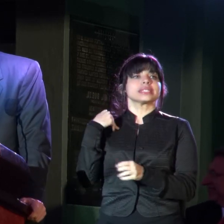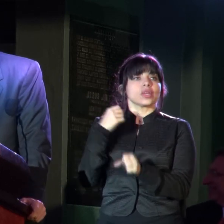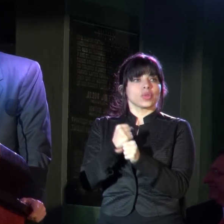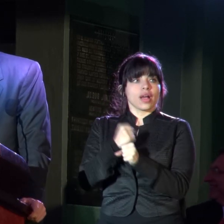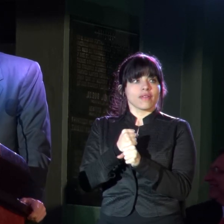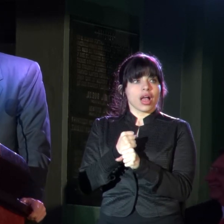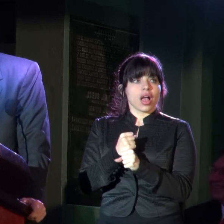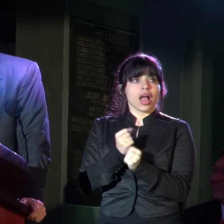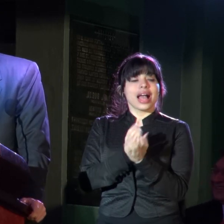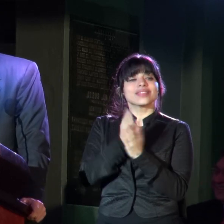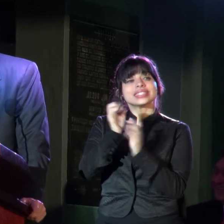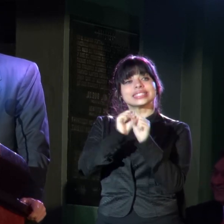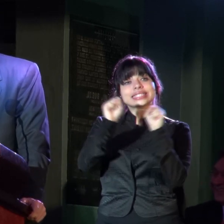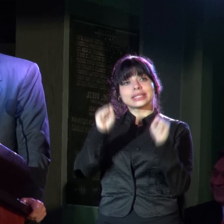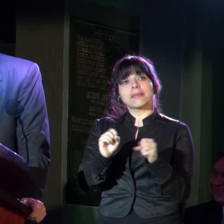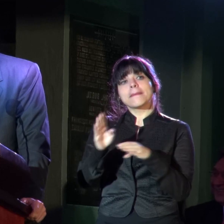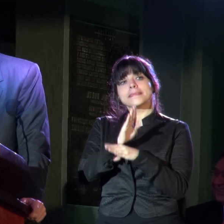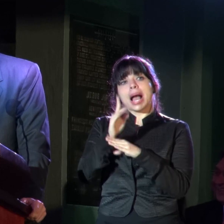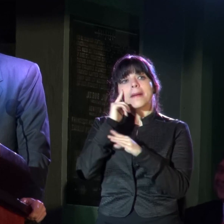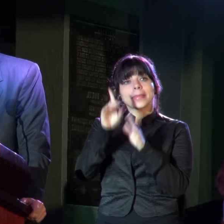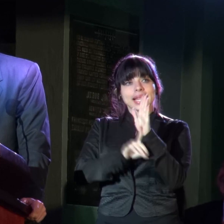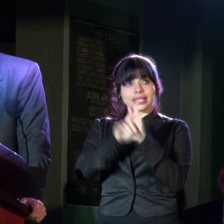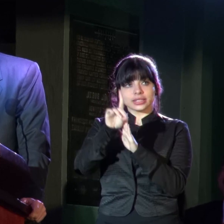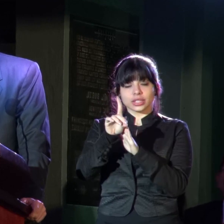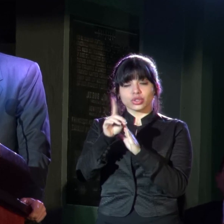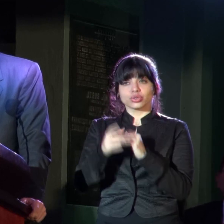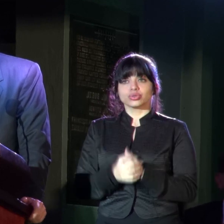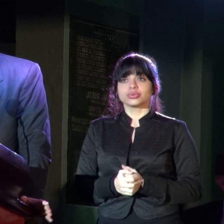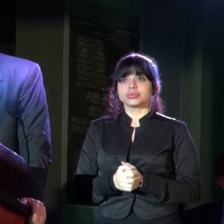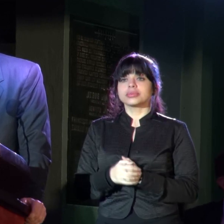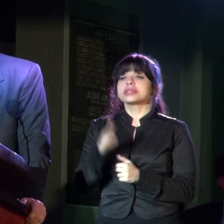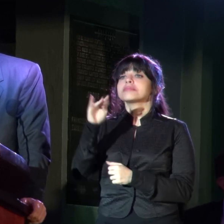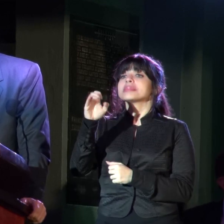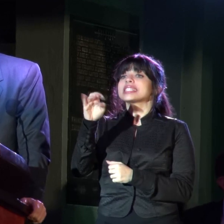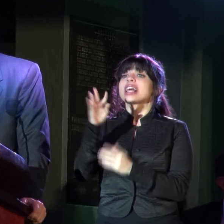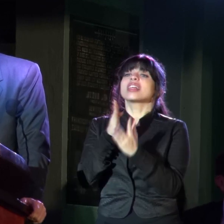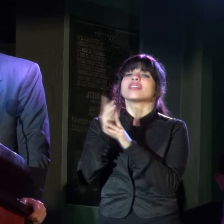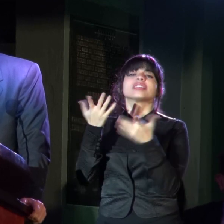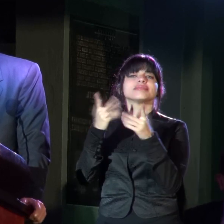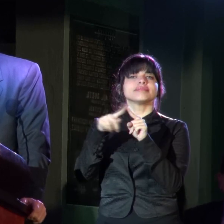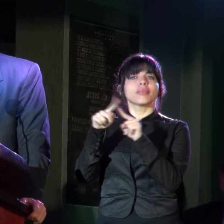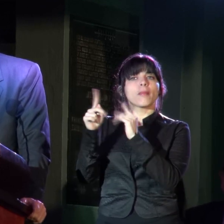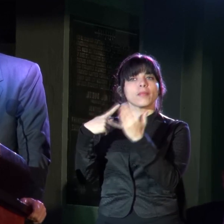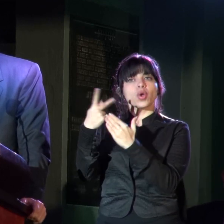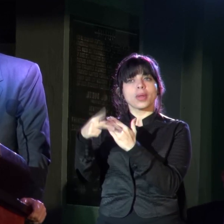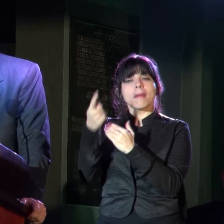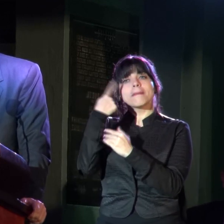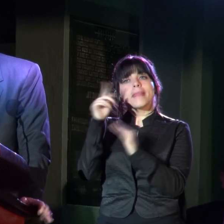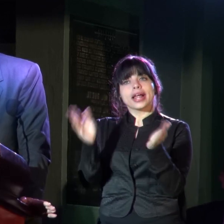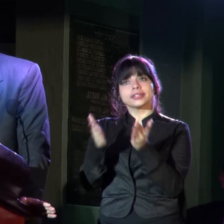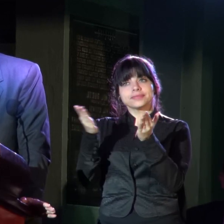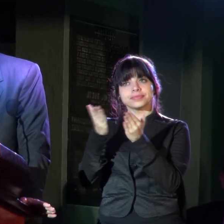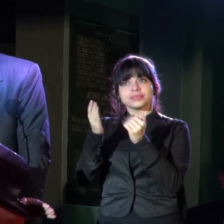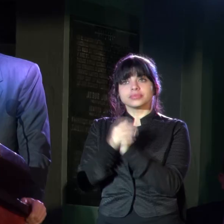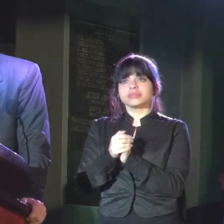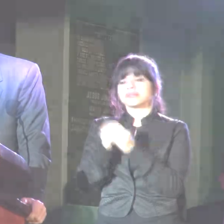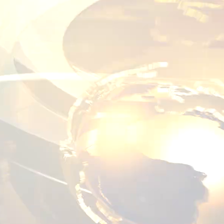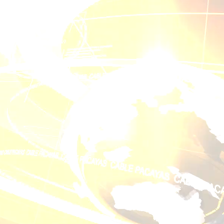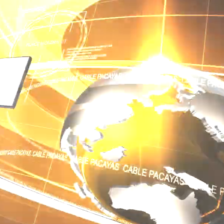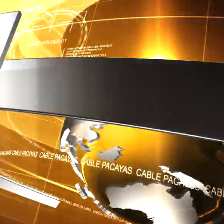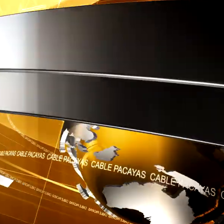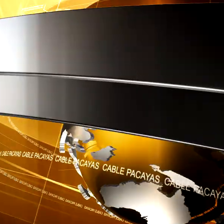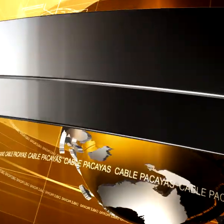Trabajo, a través del sistema de banca para el desarrollo, el MISIT a través de los diferentes programas para el fomento, etc.